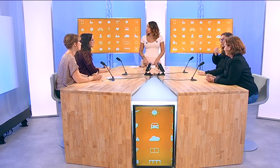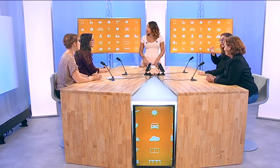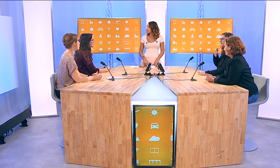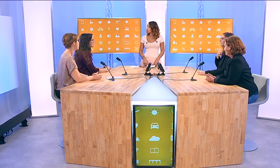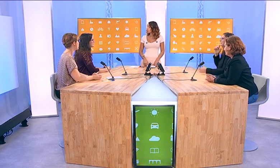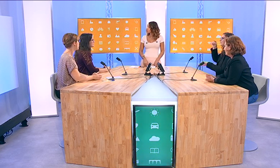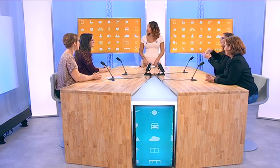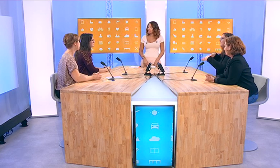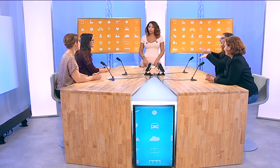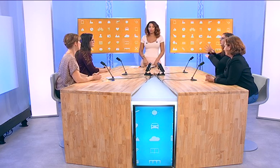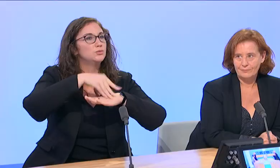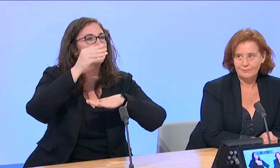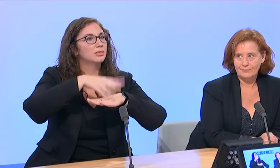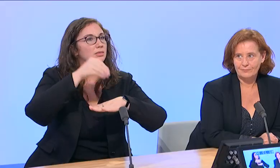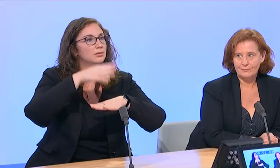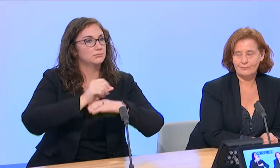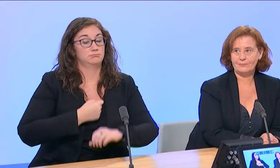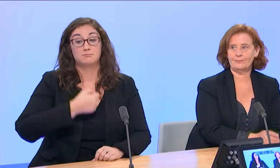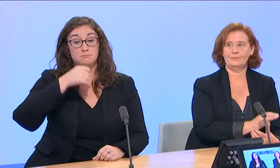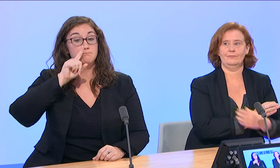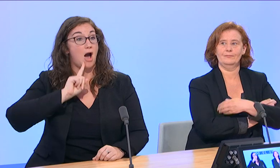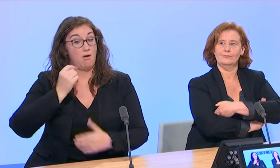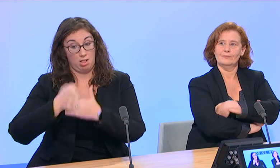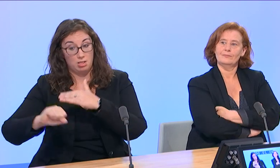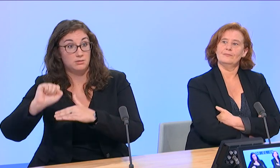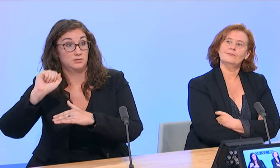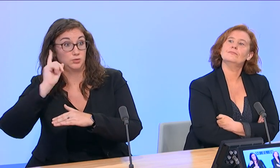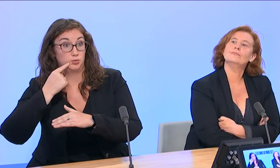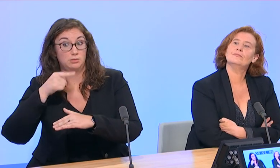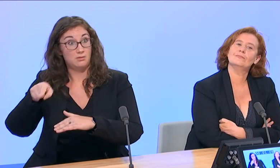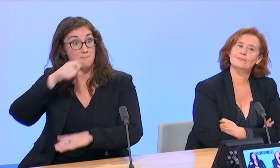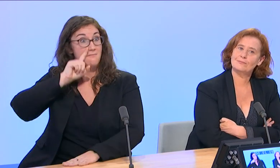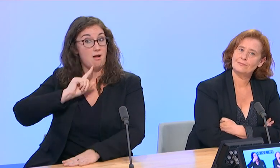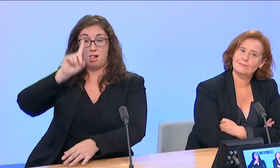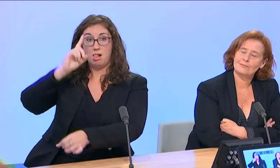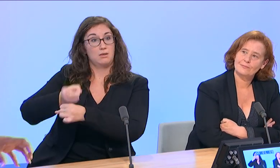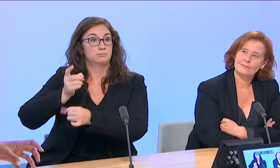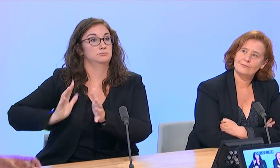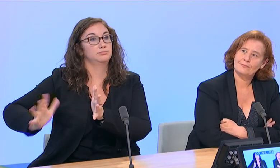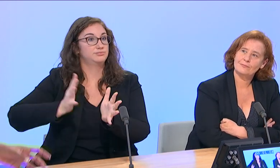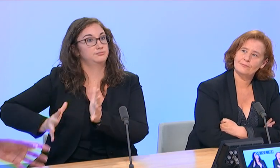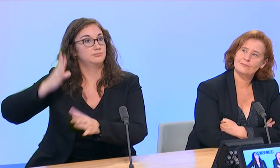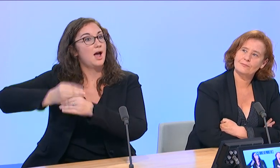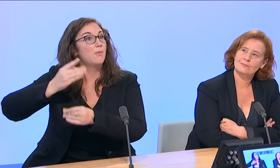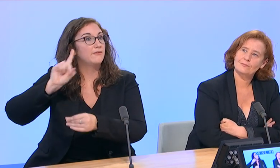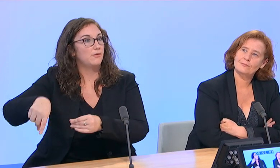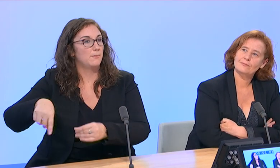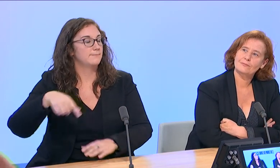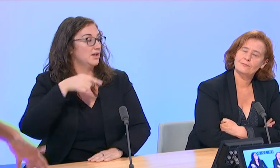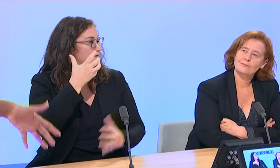parents étaient obligés, les parents d'enfants sourds et malentendants étaient obligés d'apprendre la langue des signes. Et en fait, j'aimerais qu'on revienne sur cet amalgame, que moi